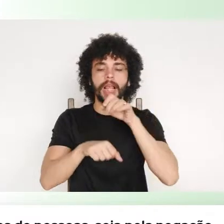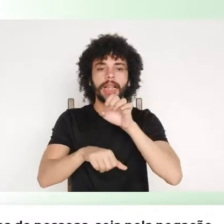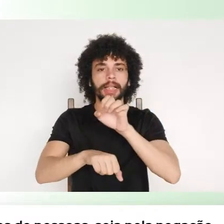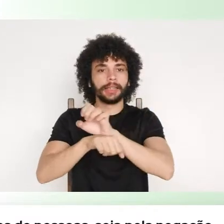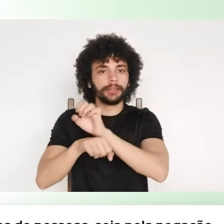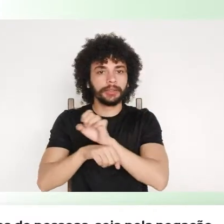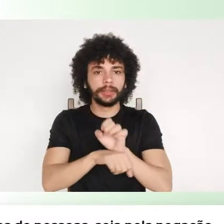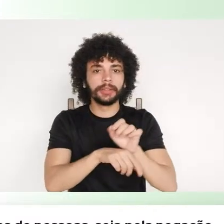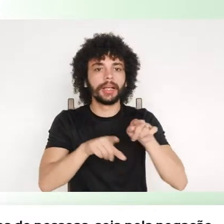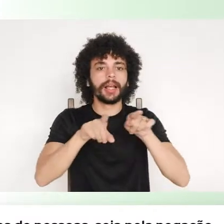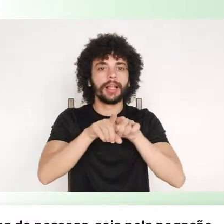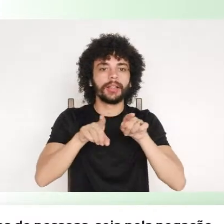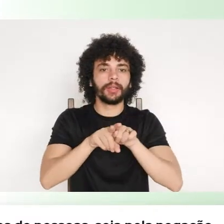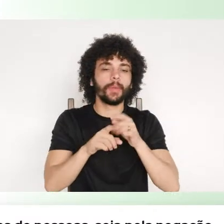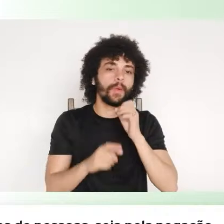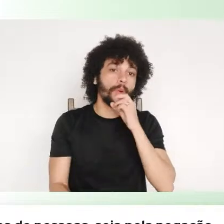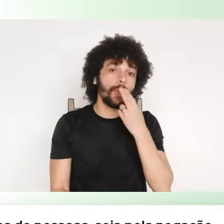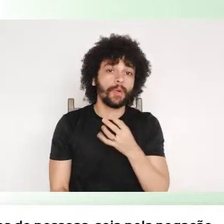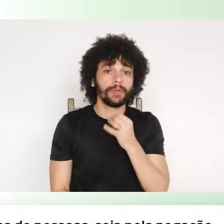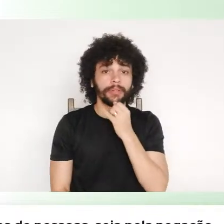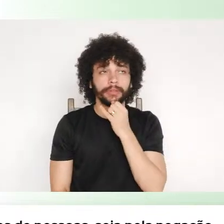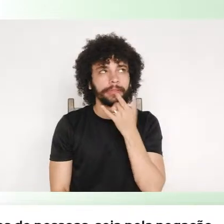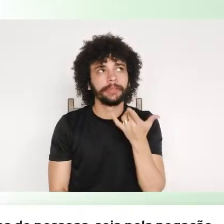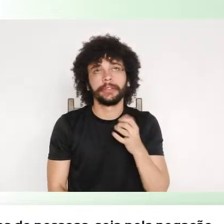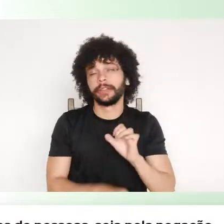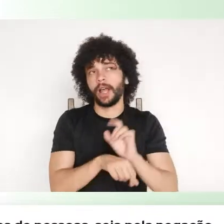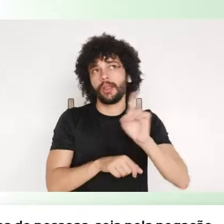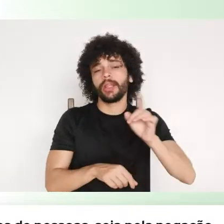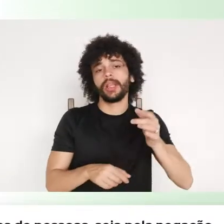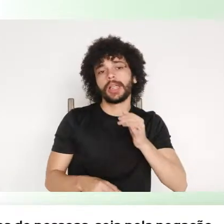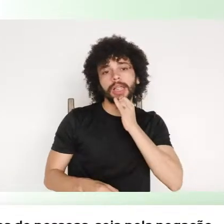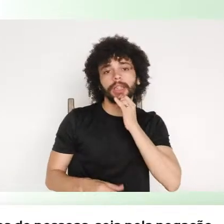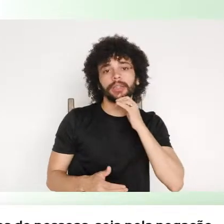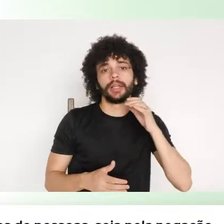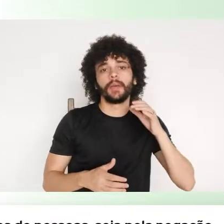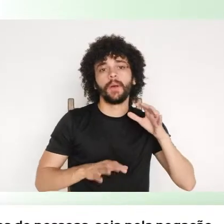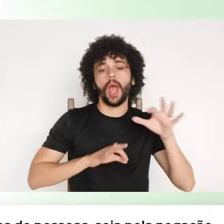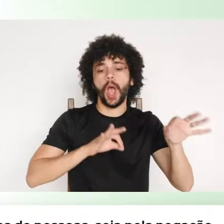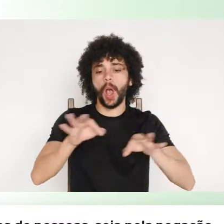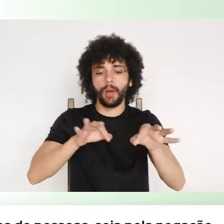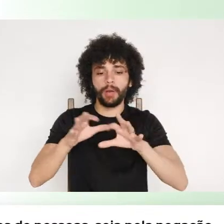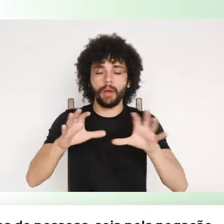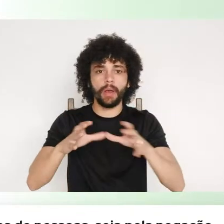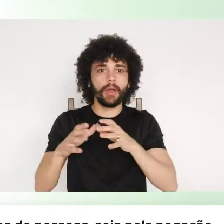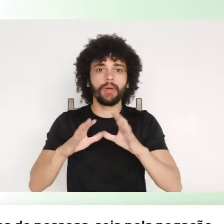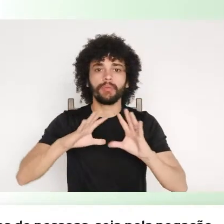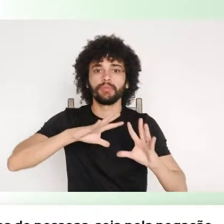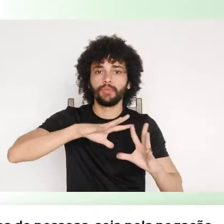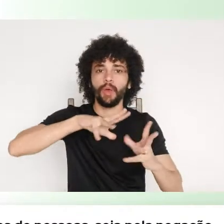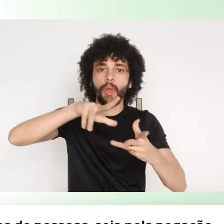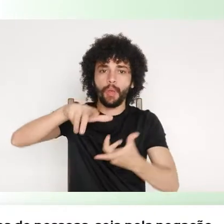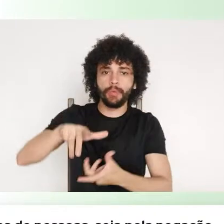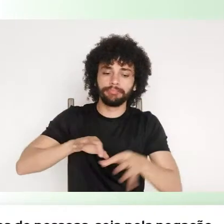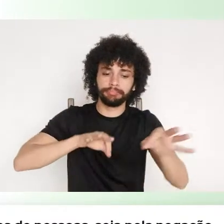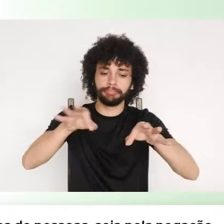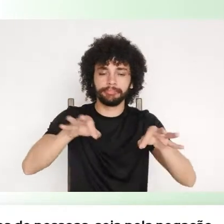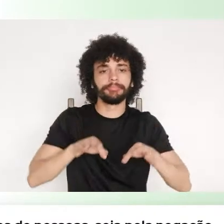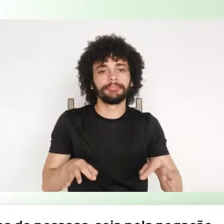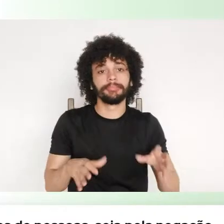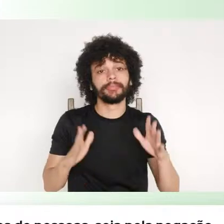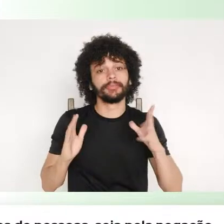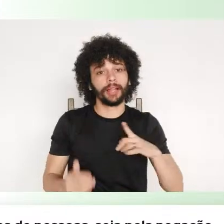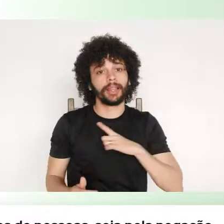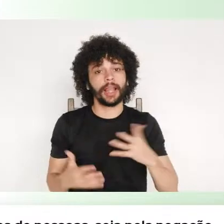ou, se não os estados, as organizações multinacionais, como a gente já tem